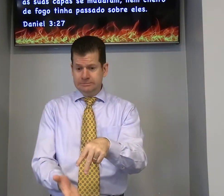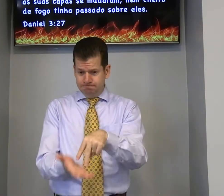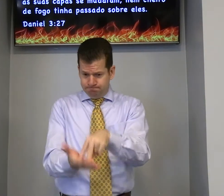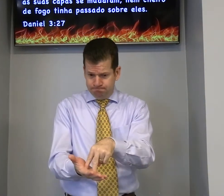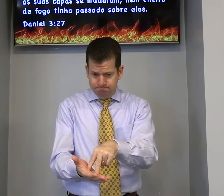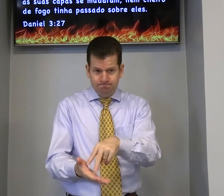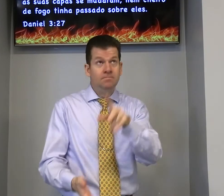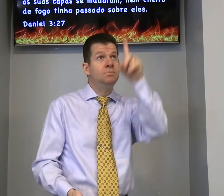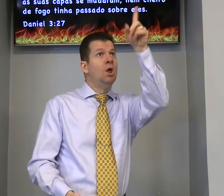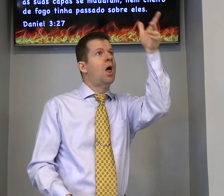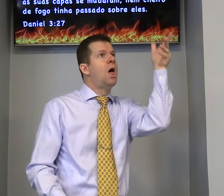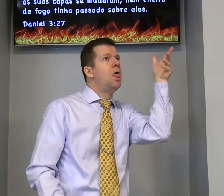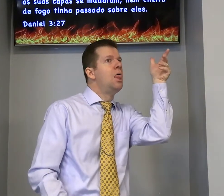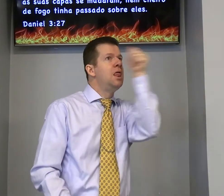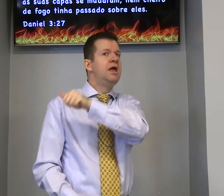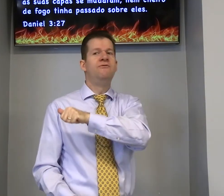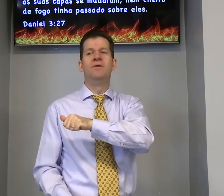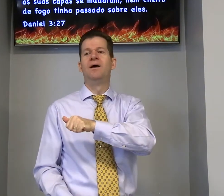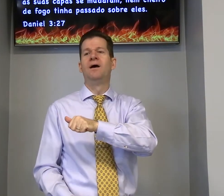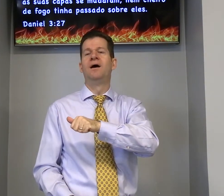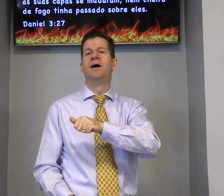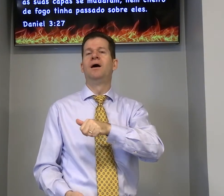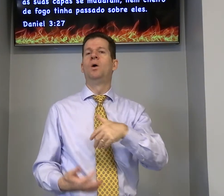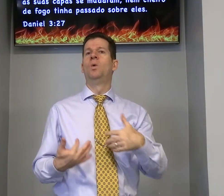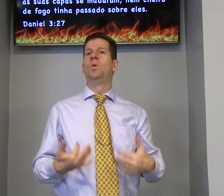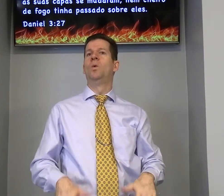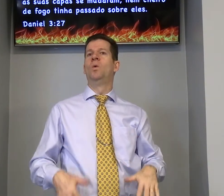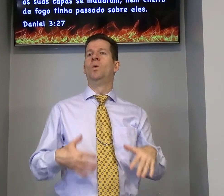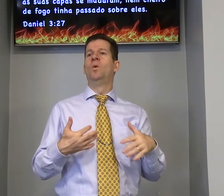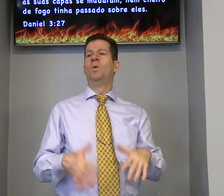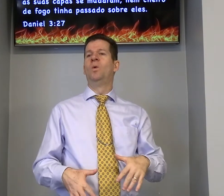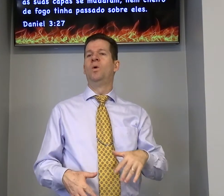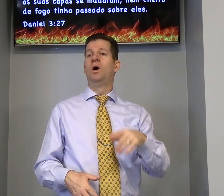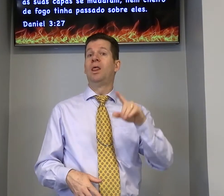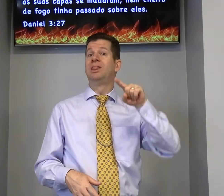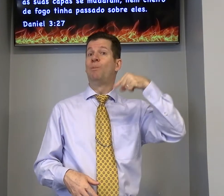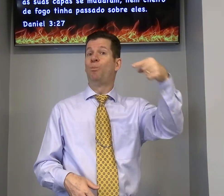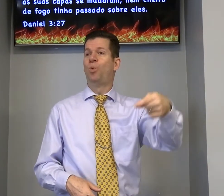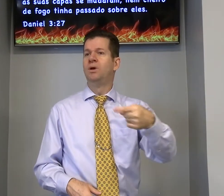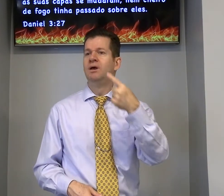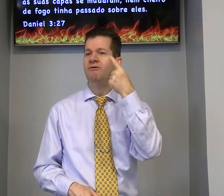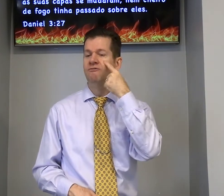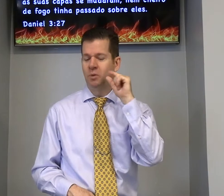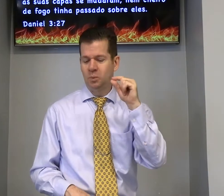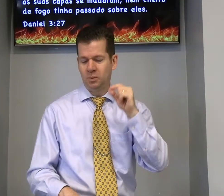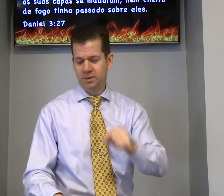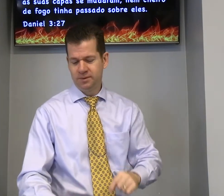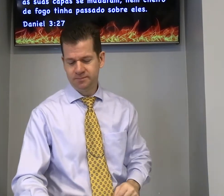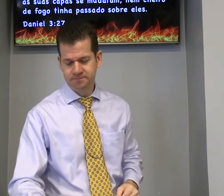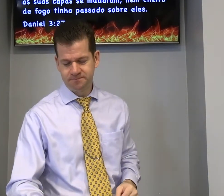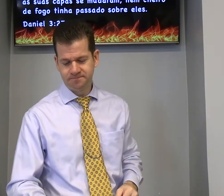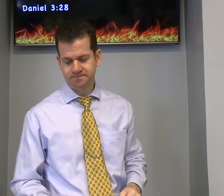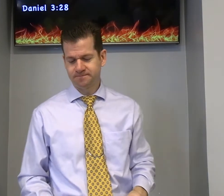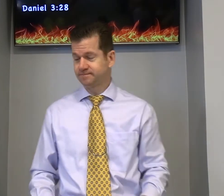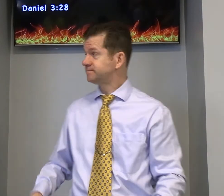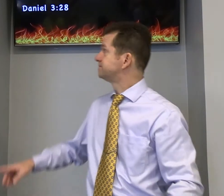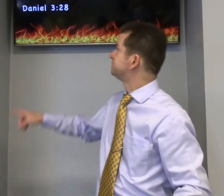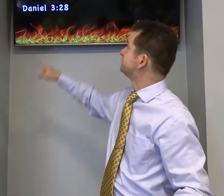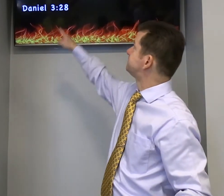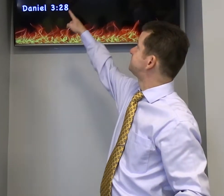você precisa ficar firme e deixa Deus dar o livramento para você e depois vai ver o que versículo